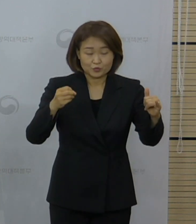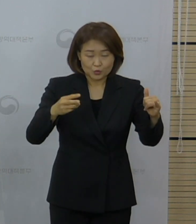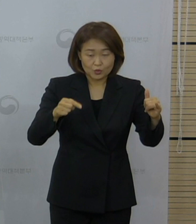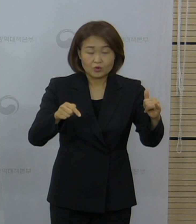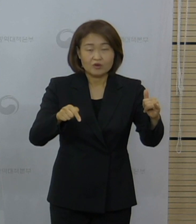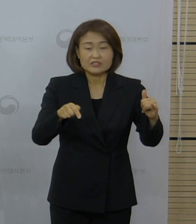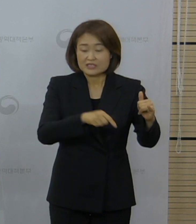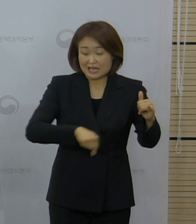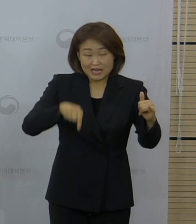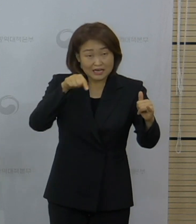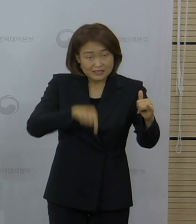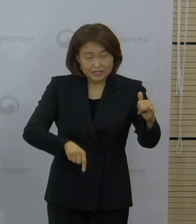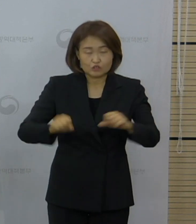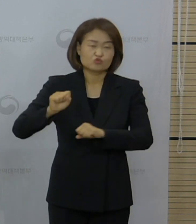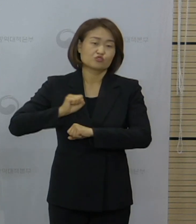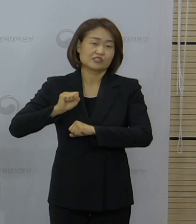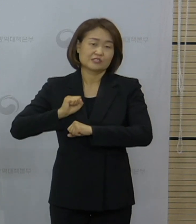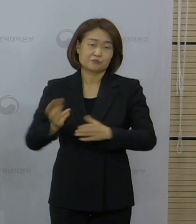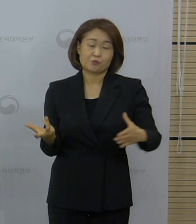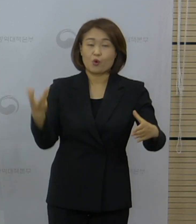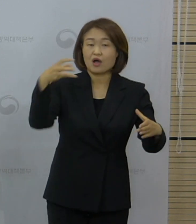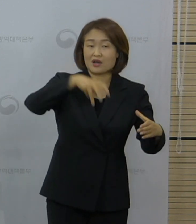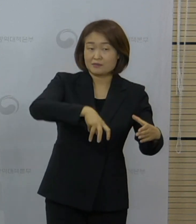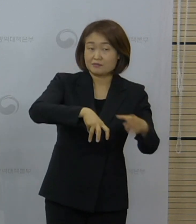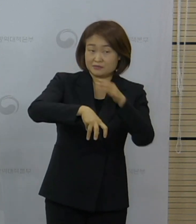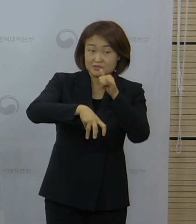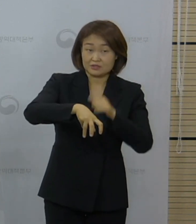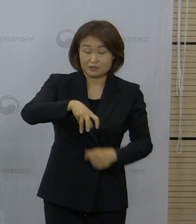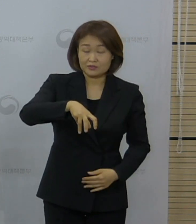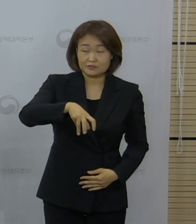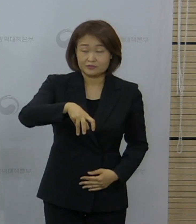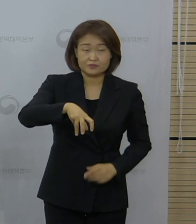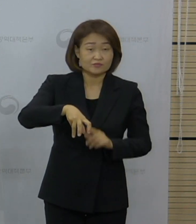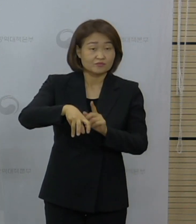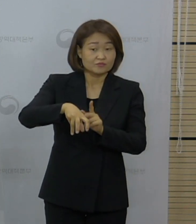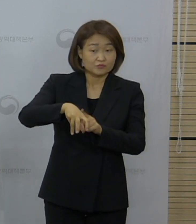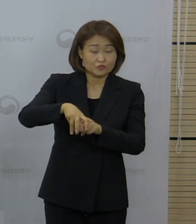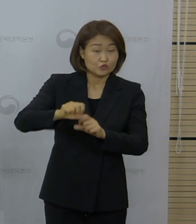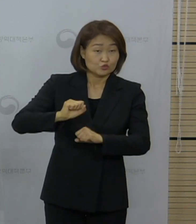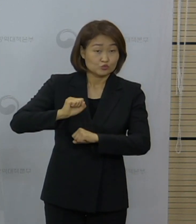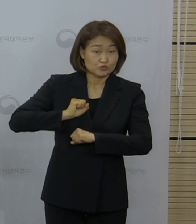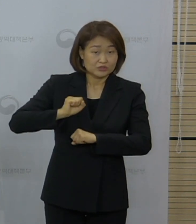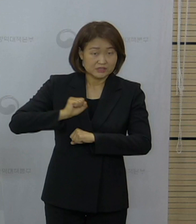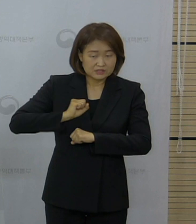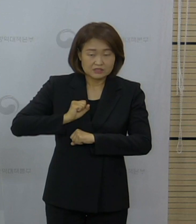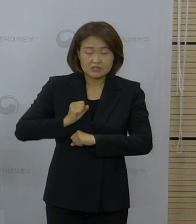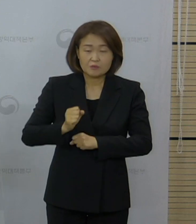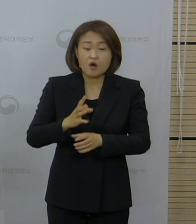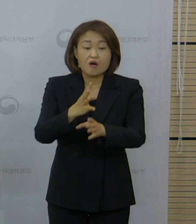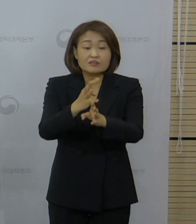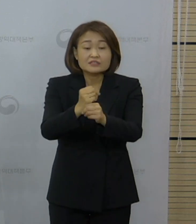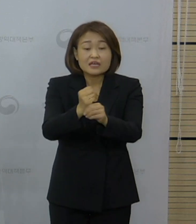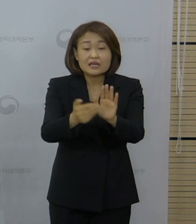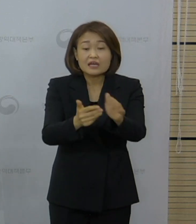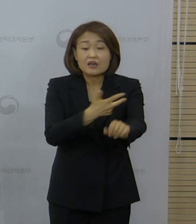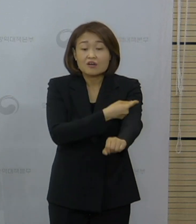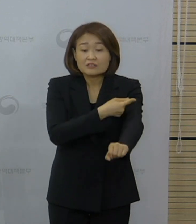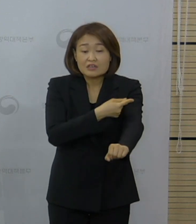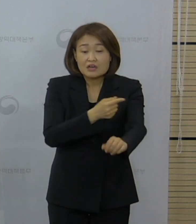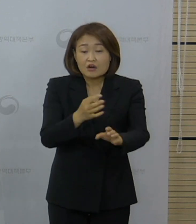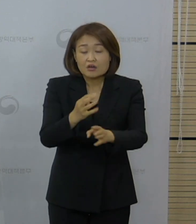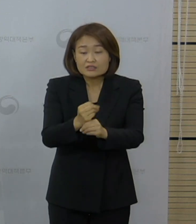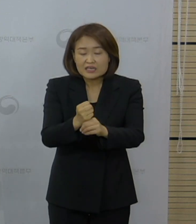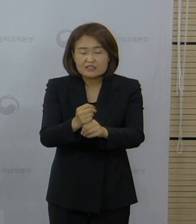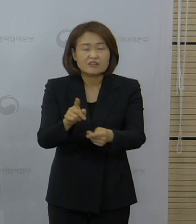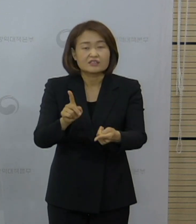군인들이 포함되어 있습니다. 이분들의 어떤 접종 시기에 대해서는 접종 계획을 변경해서 그 시기를 조정하려고 합니다.